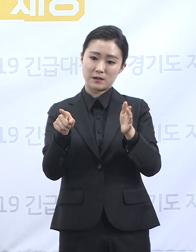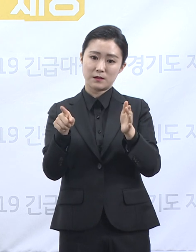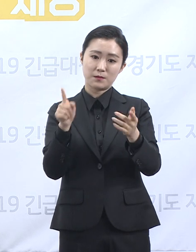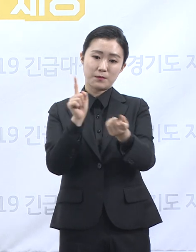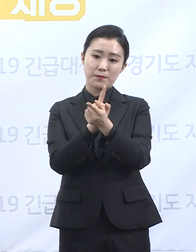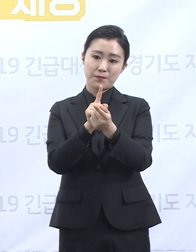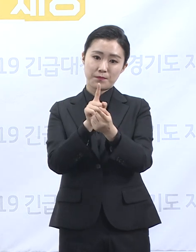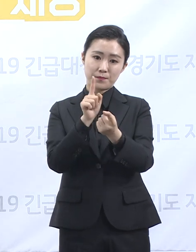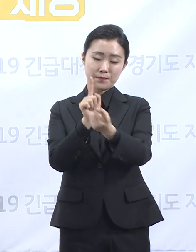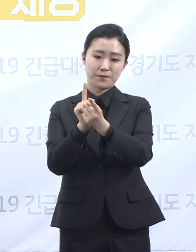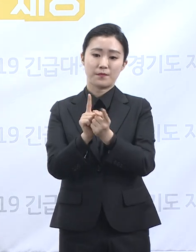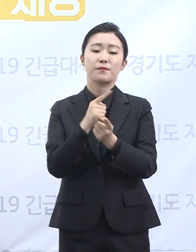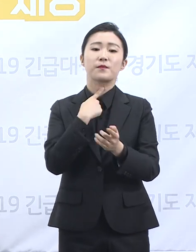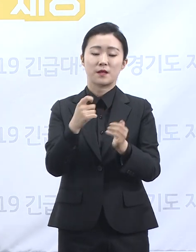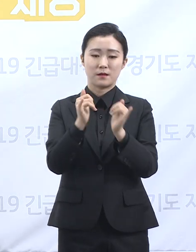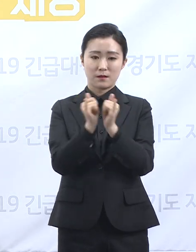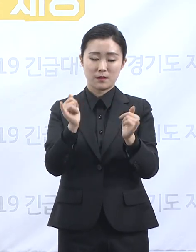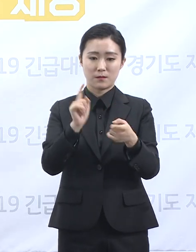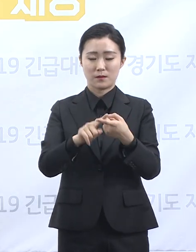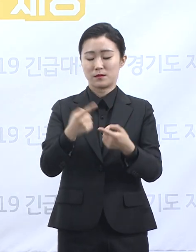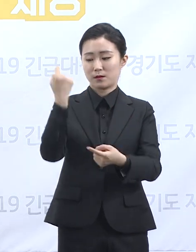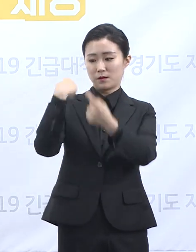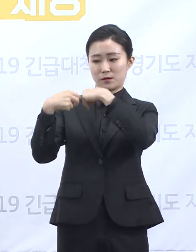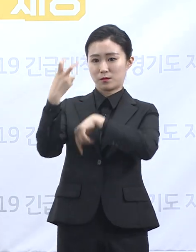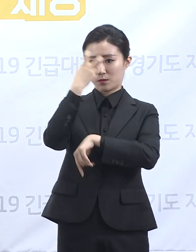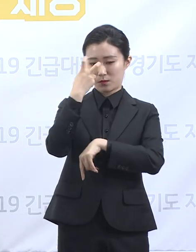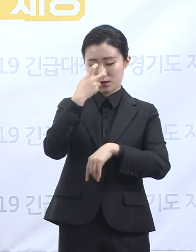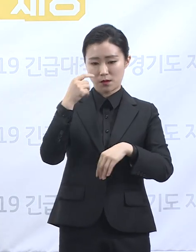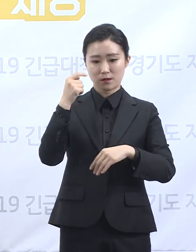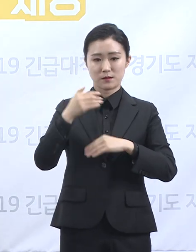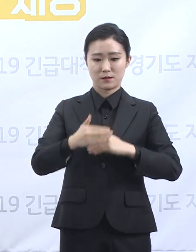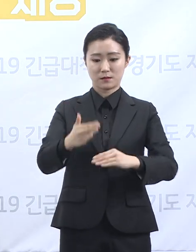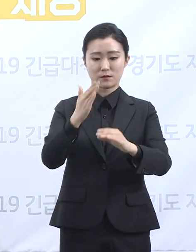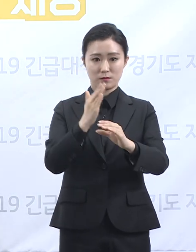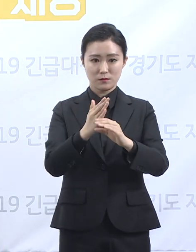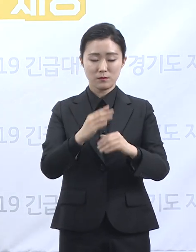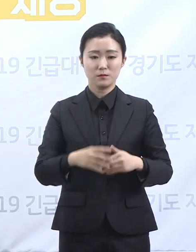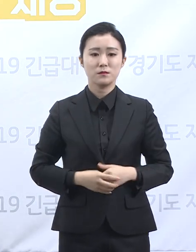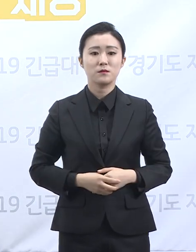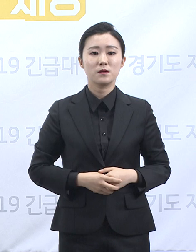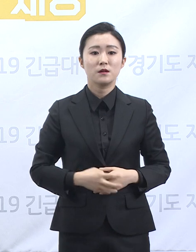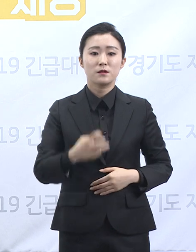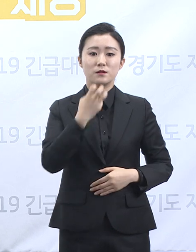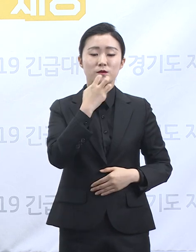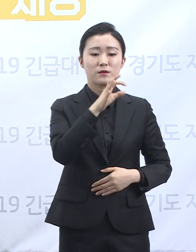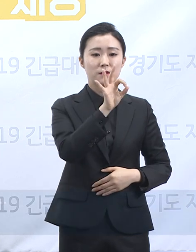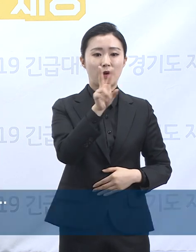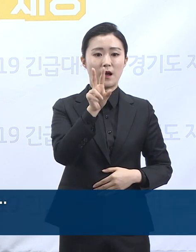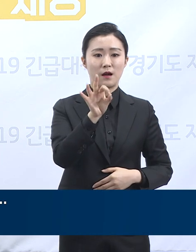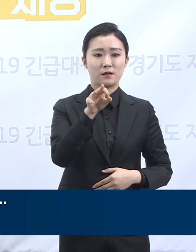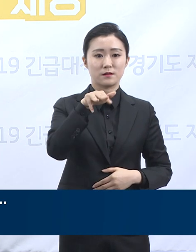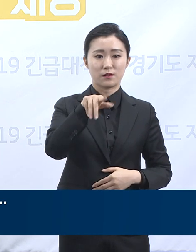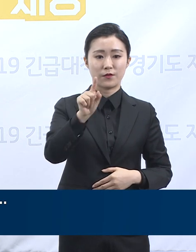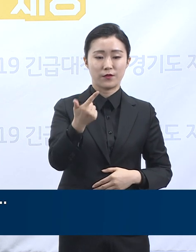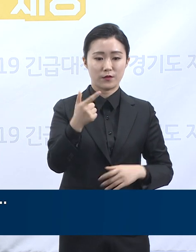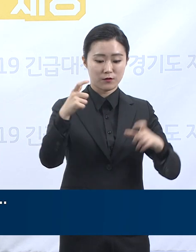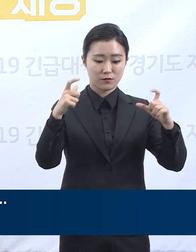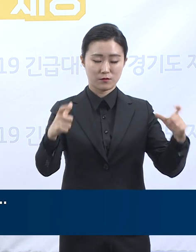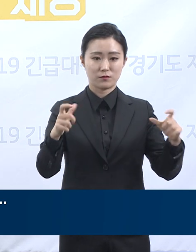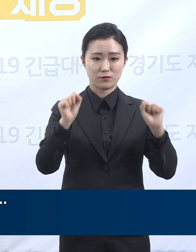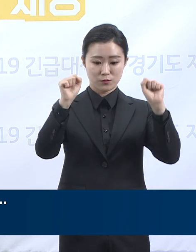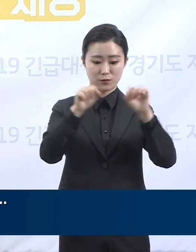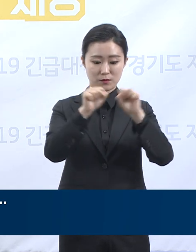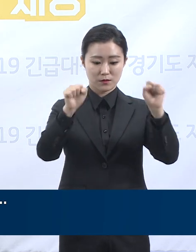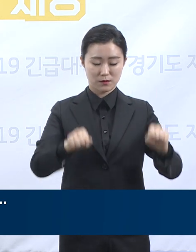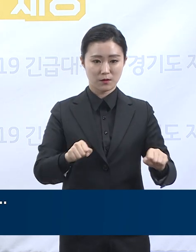중입니다. 다음은 서울시 양천구 운동시설 관련 도내 확진 상황입니다. 양천구 운동시설